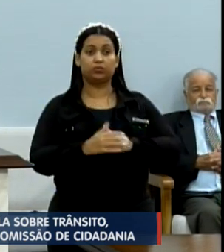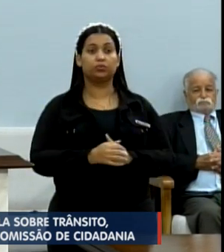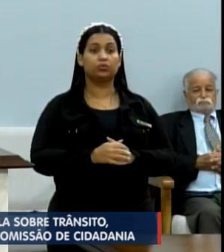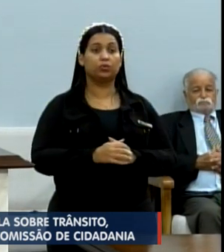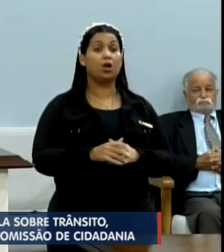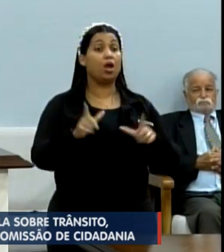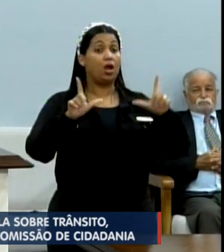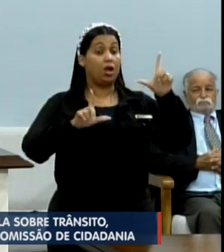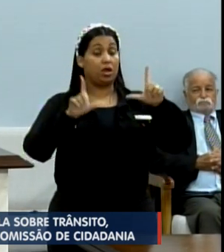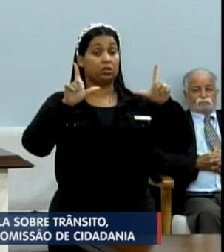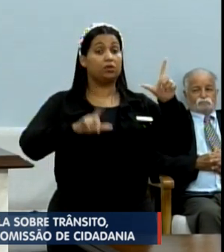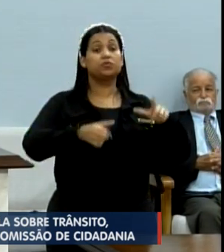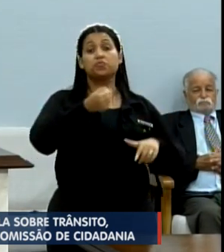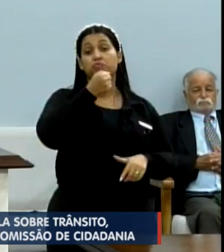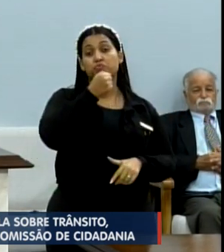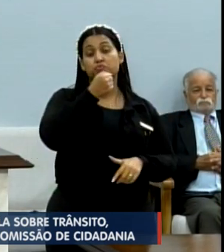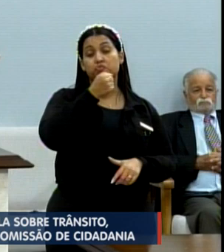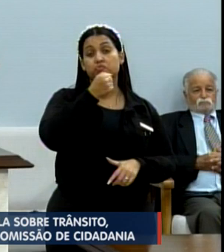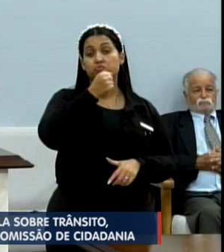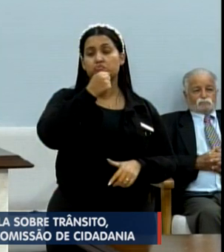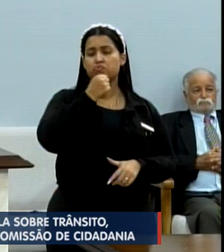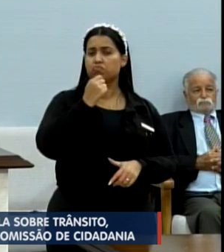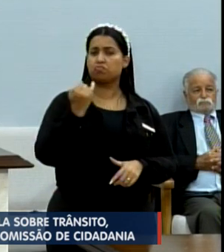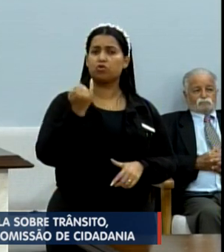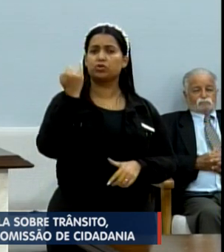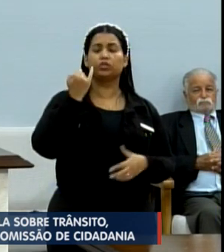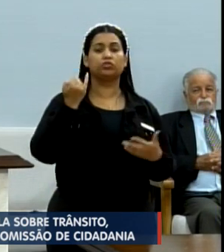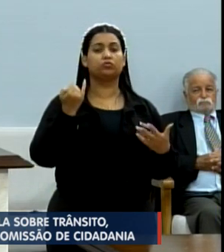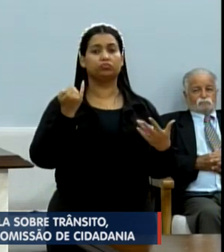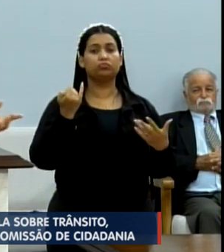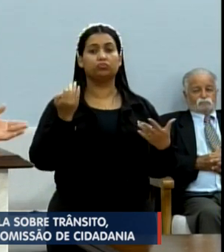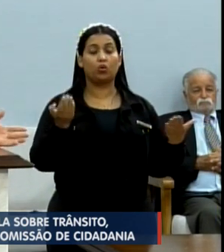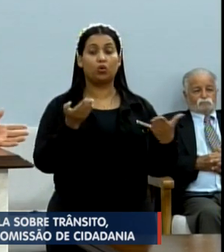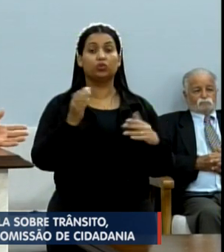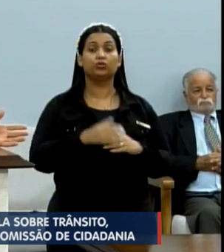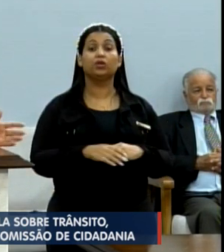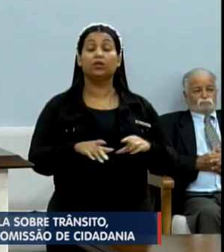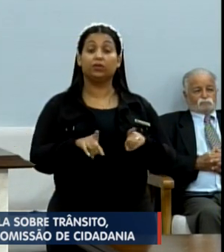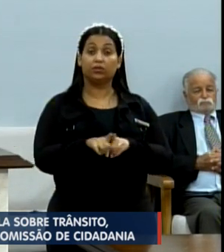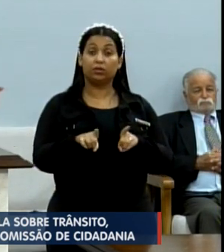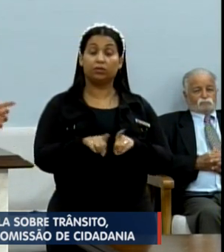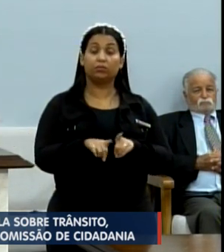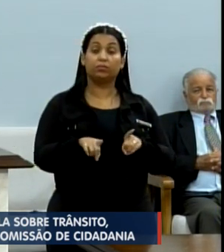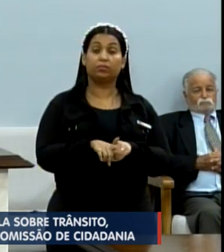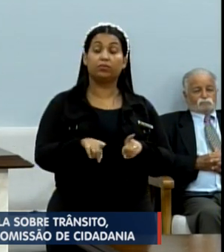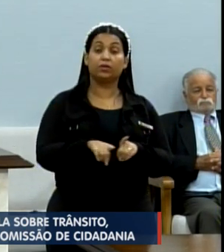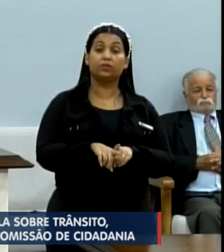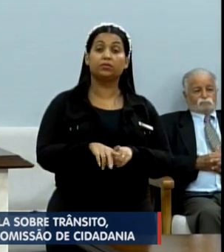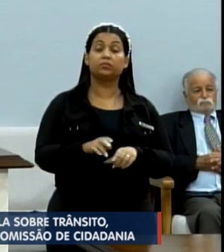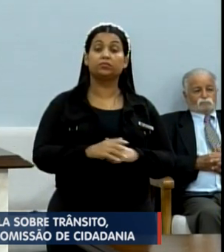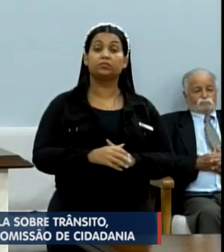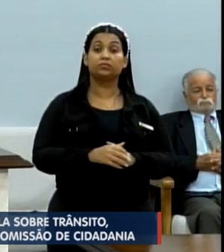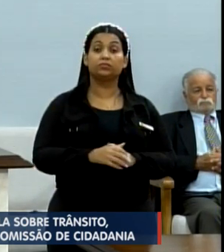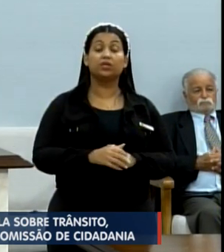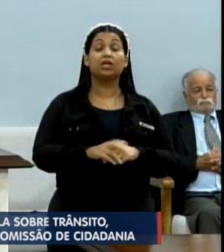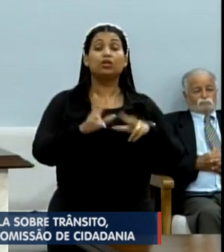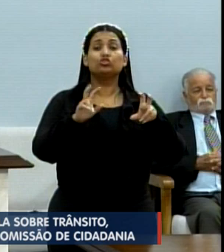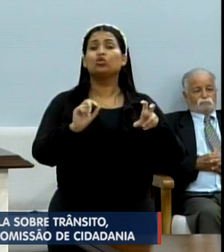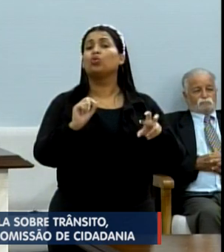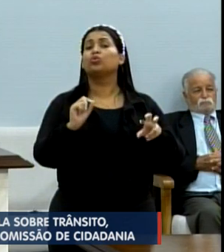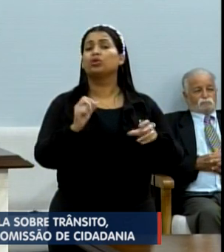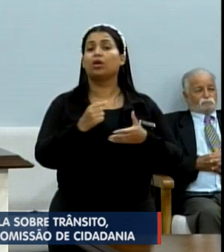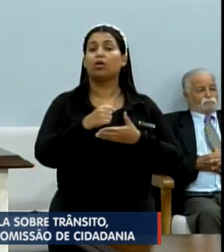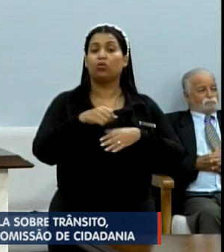inclusive, uma matéria importante, bem didática hoje e também, obviamente, sobre a situação do